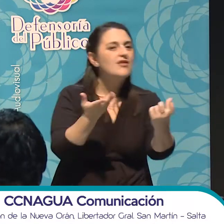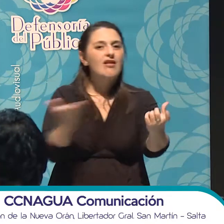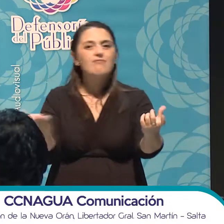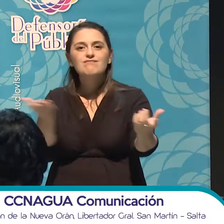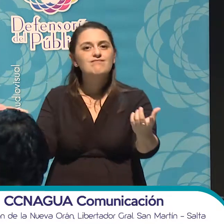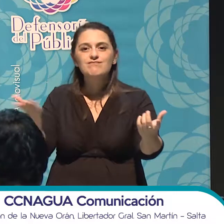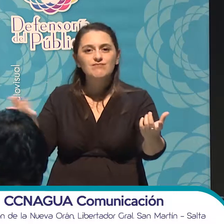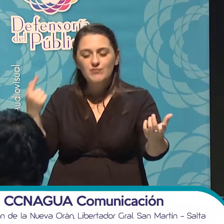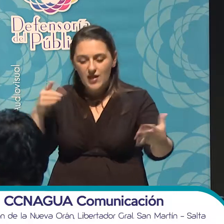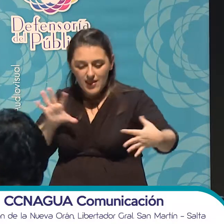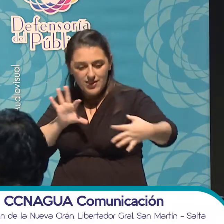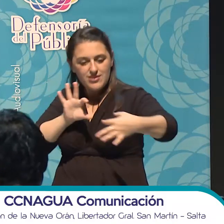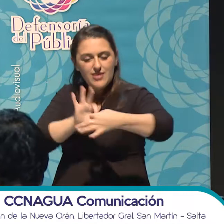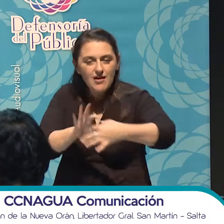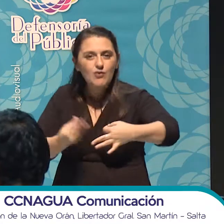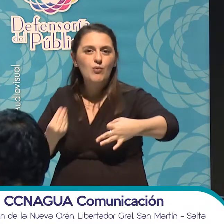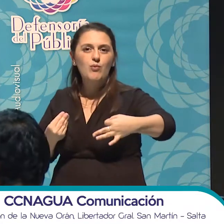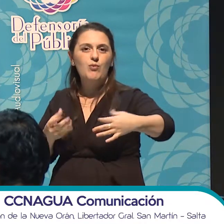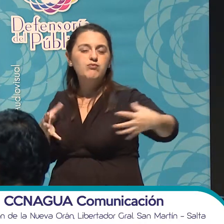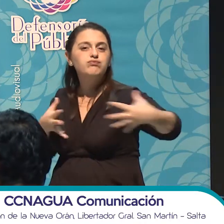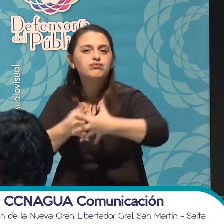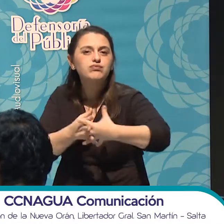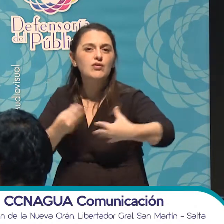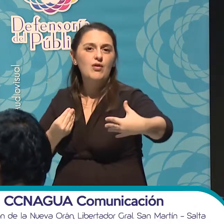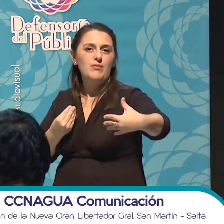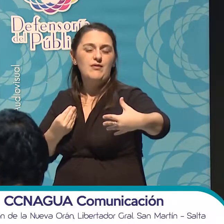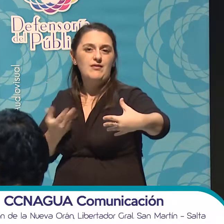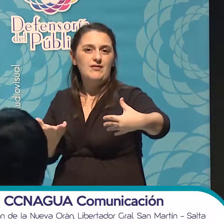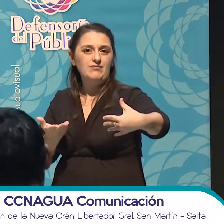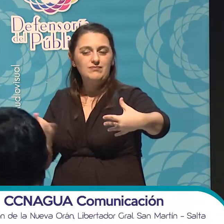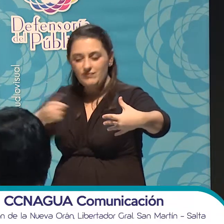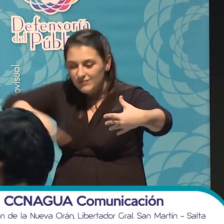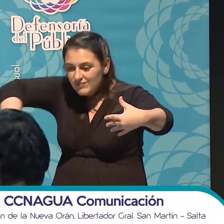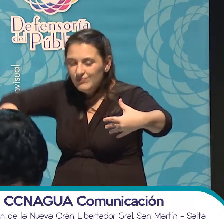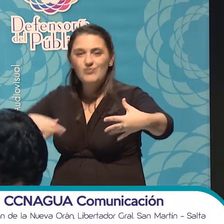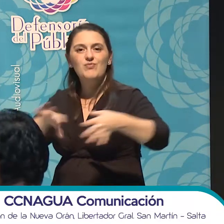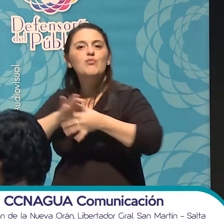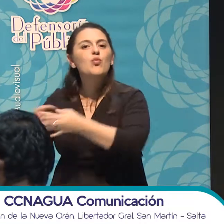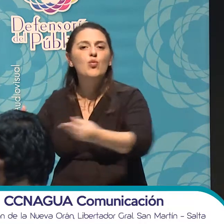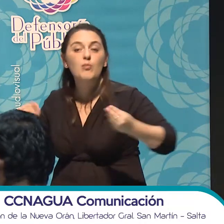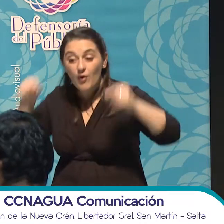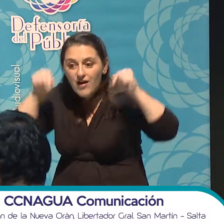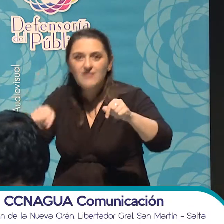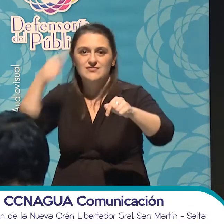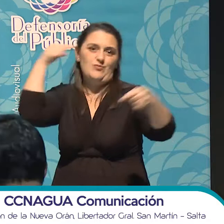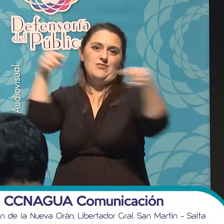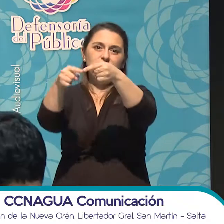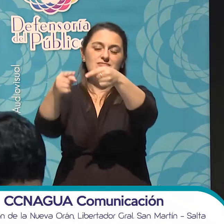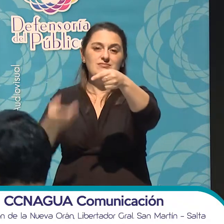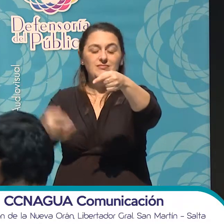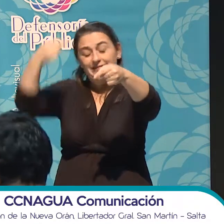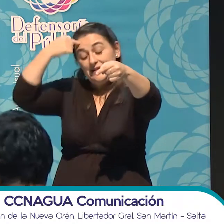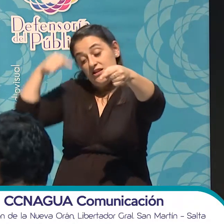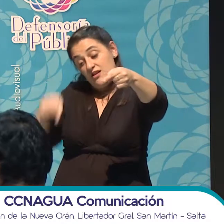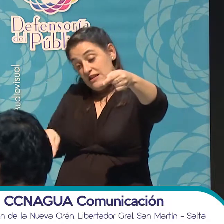seguimos fortaleciendo esa instancia de encuentro, de complementariedad entre nosotros? Ese creo que es el desafío. Creo que